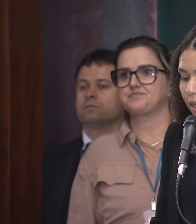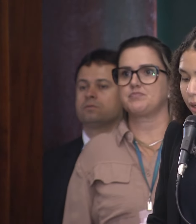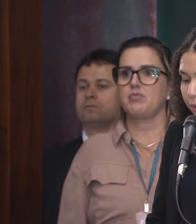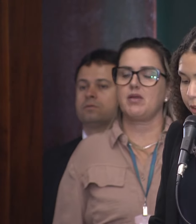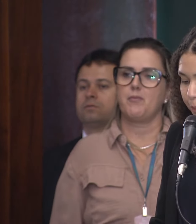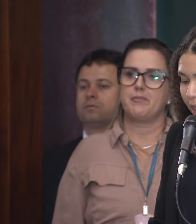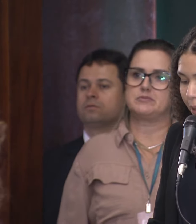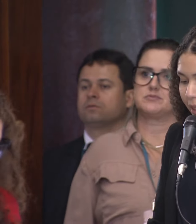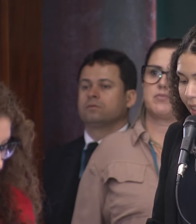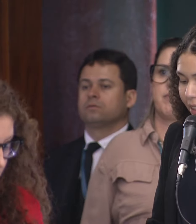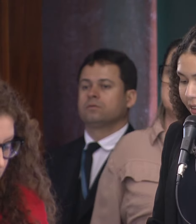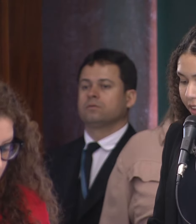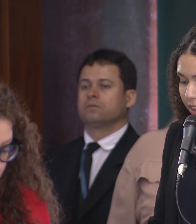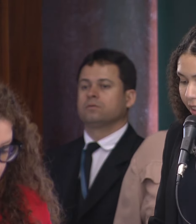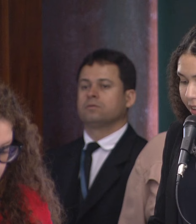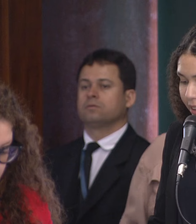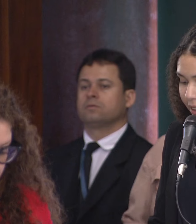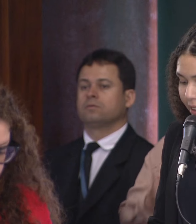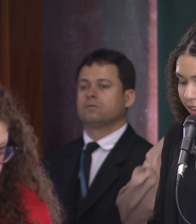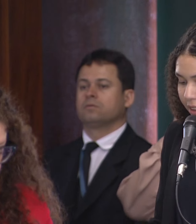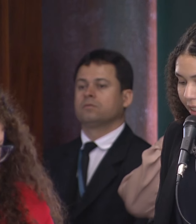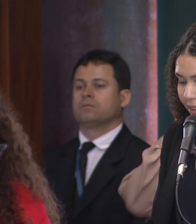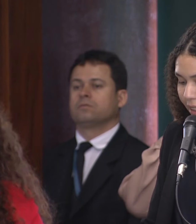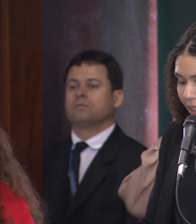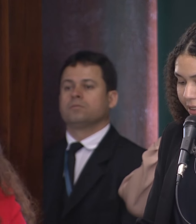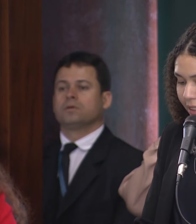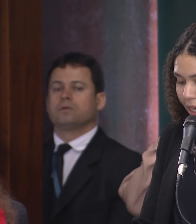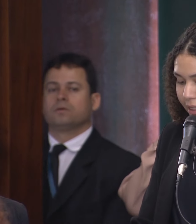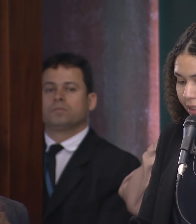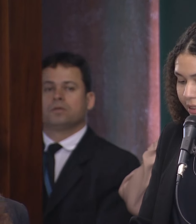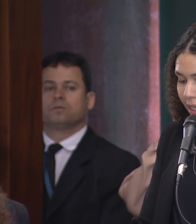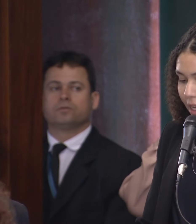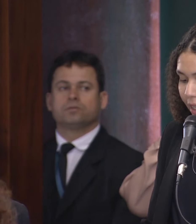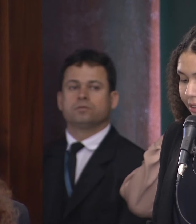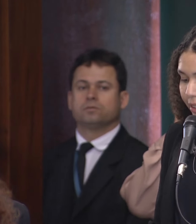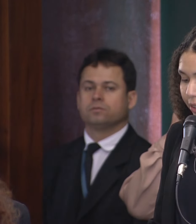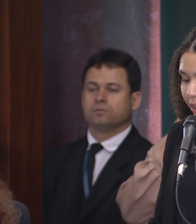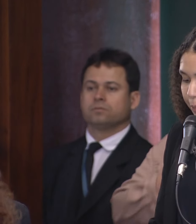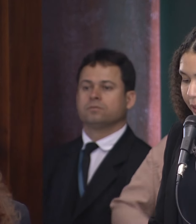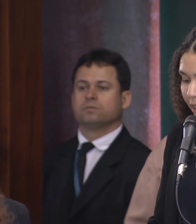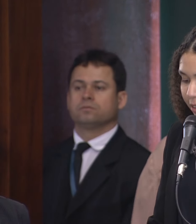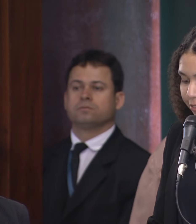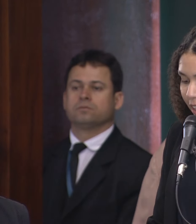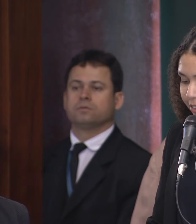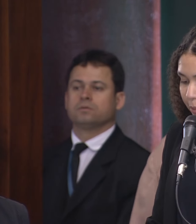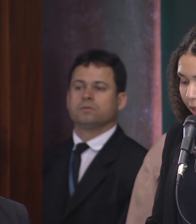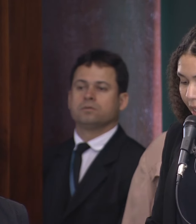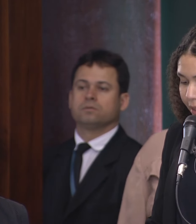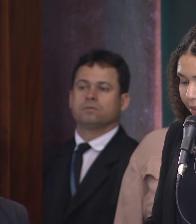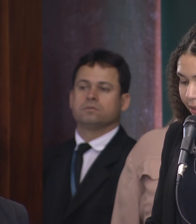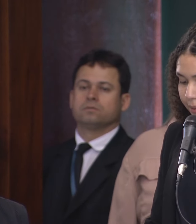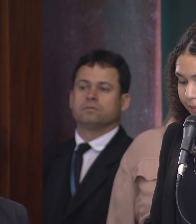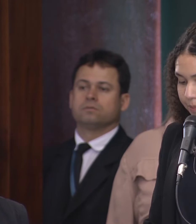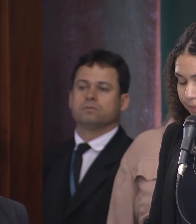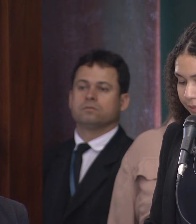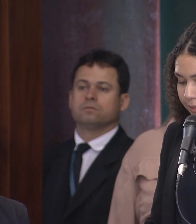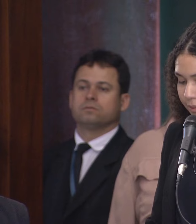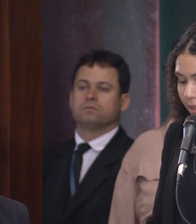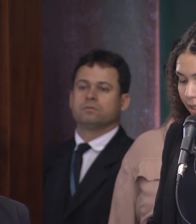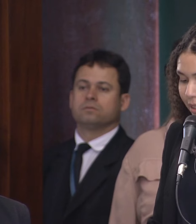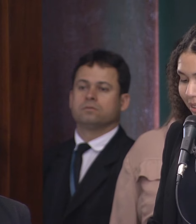Os parlamentares indicantes das entidades agraciadas, a senhora deputada Flávia Moraes,